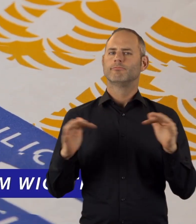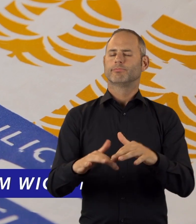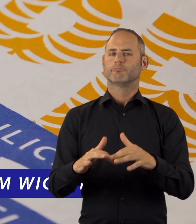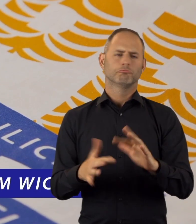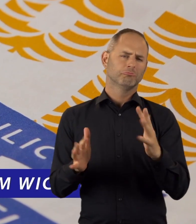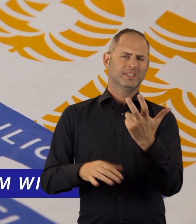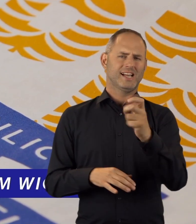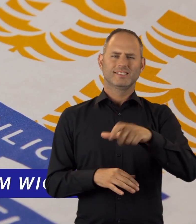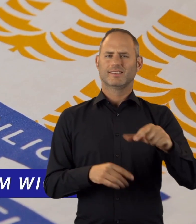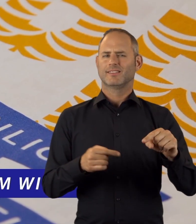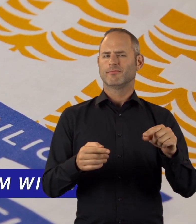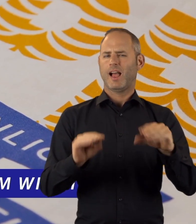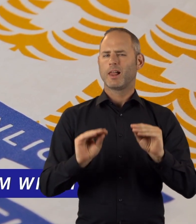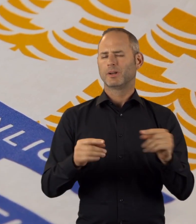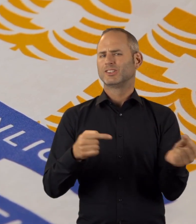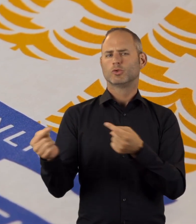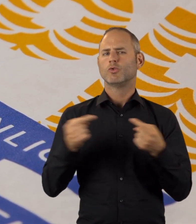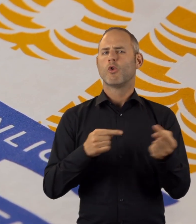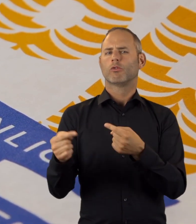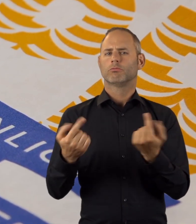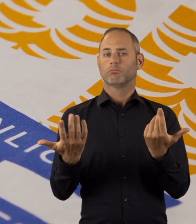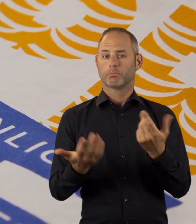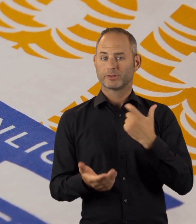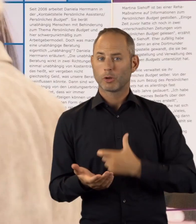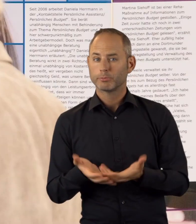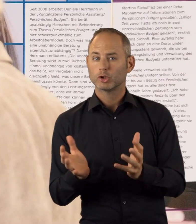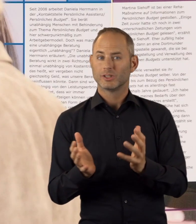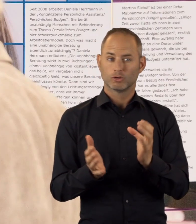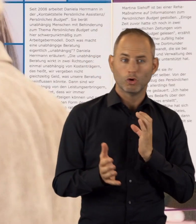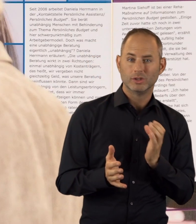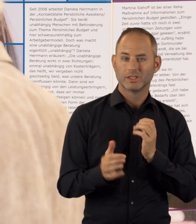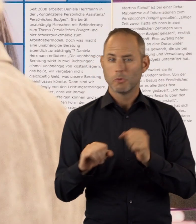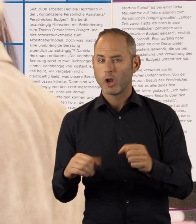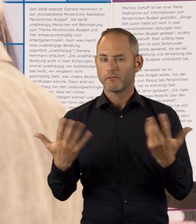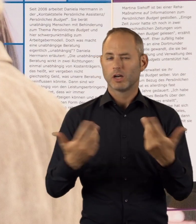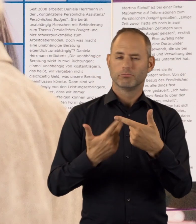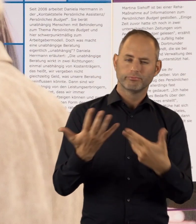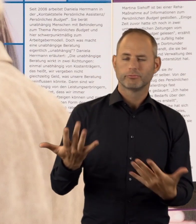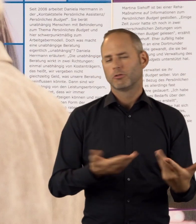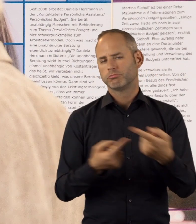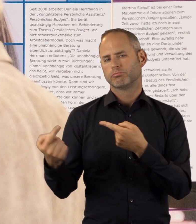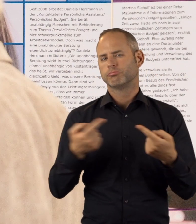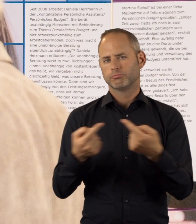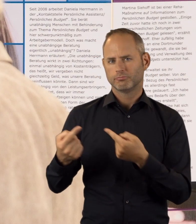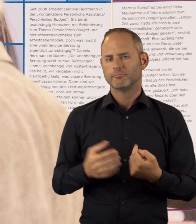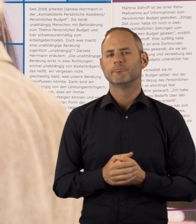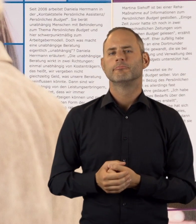Rund 30 Teilnehmende diskutierten unter dem Dach der VHS Düsseldorf über die Chancen und Möglichkeiten, die das persönliche Budget bietet.